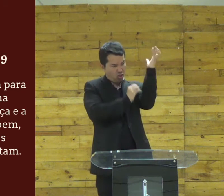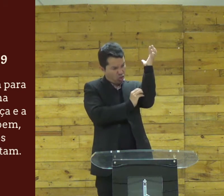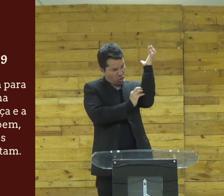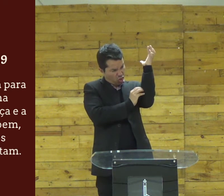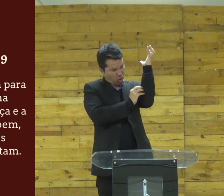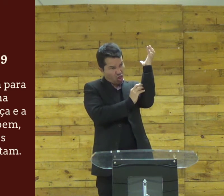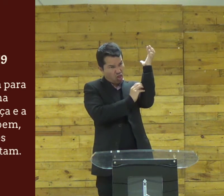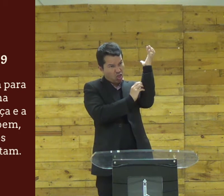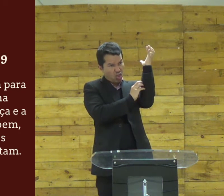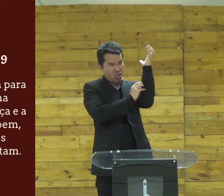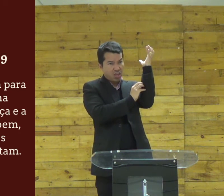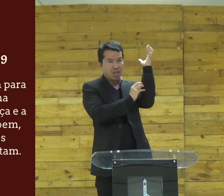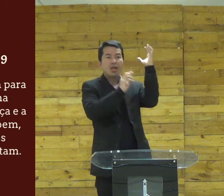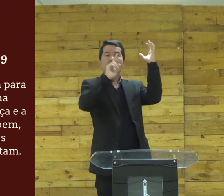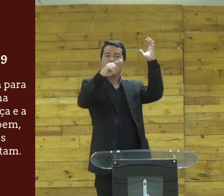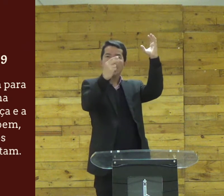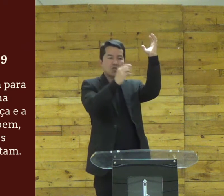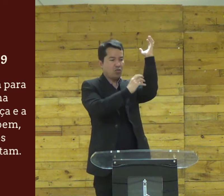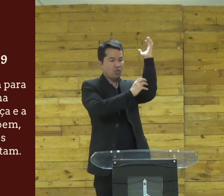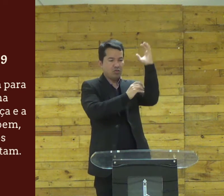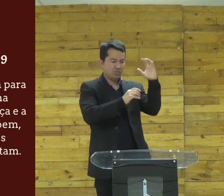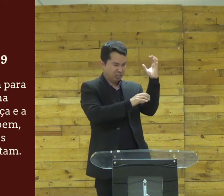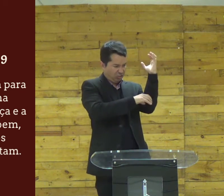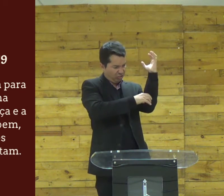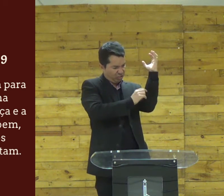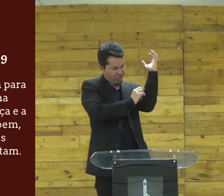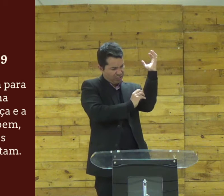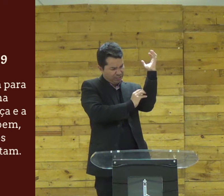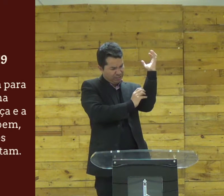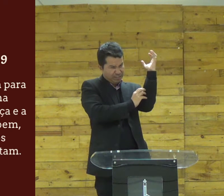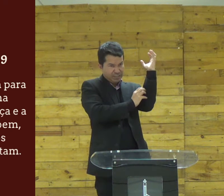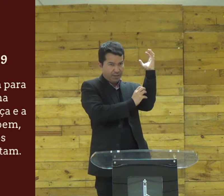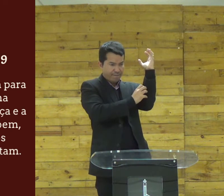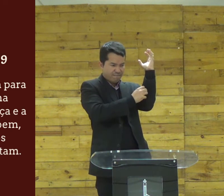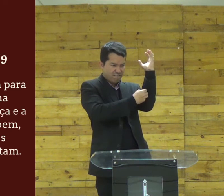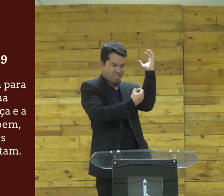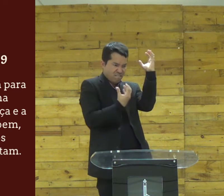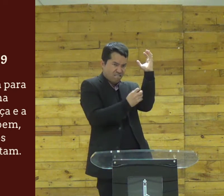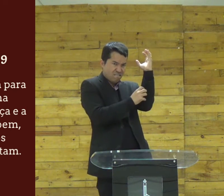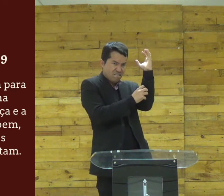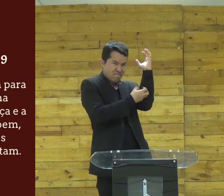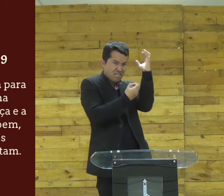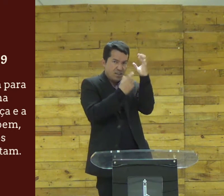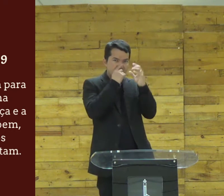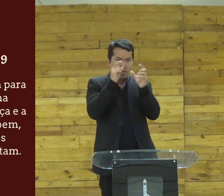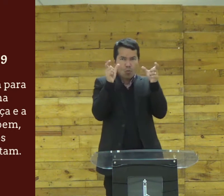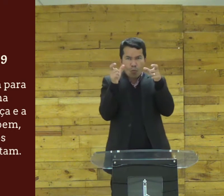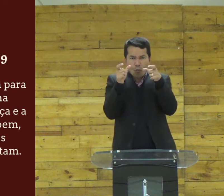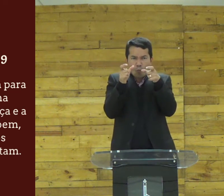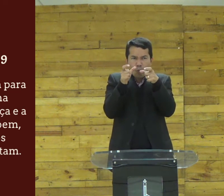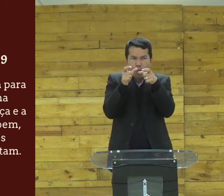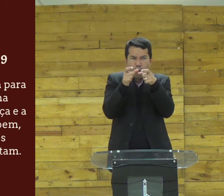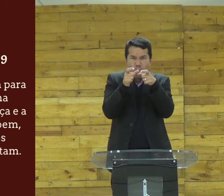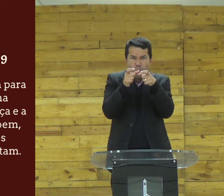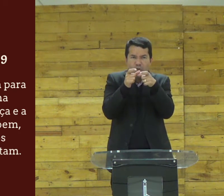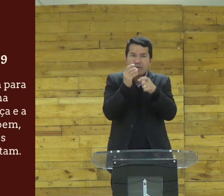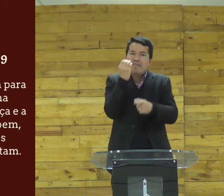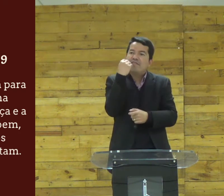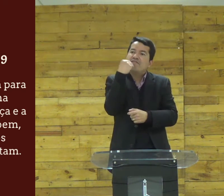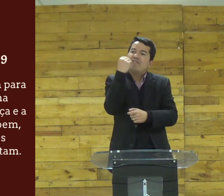avermelhado meio marrom é uma ferrugem certo ele começa tipo a a